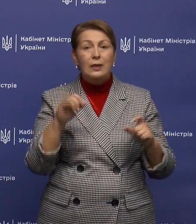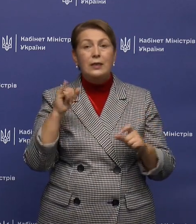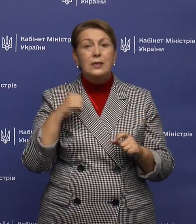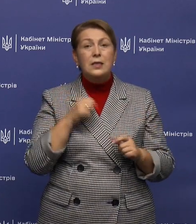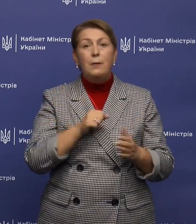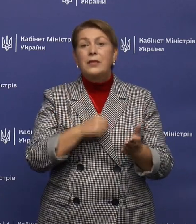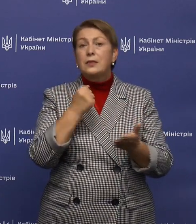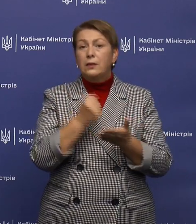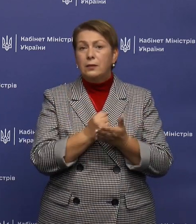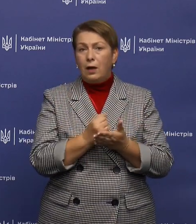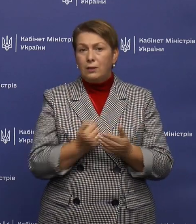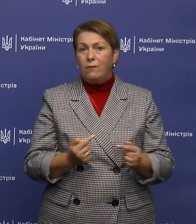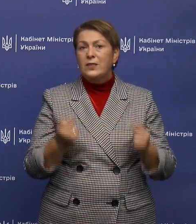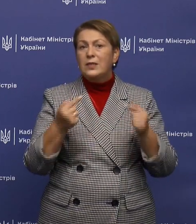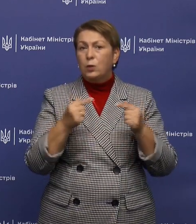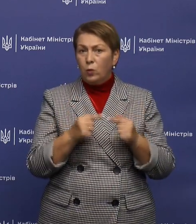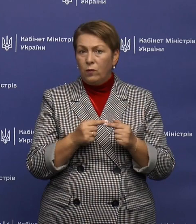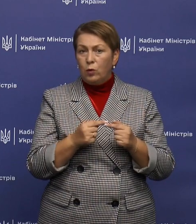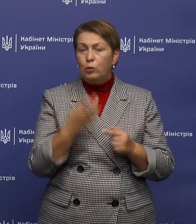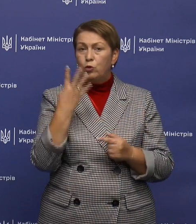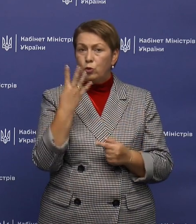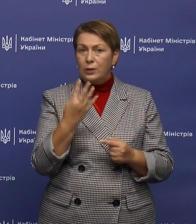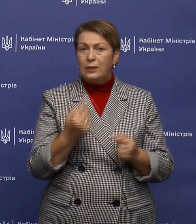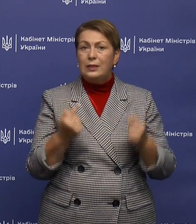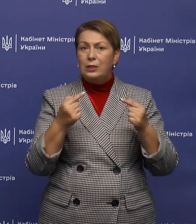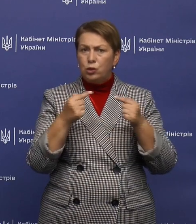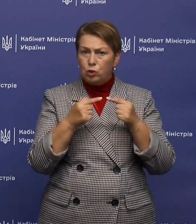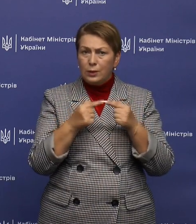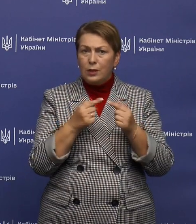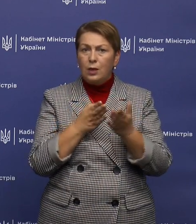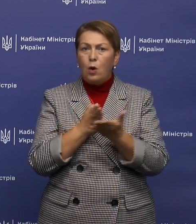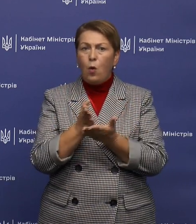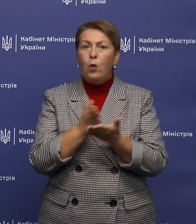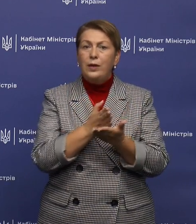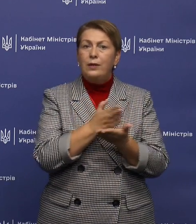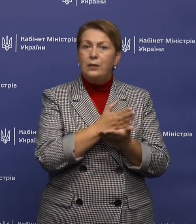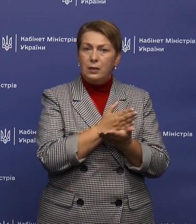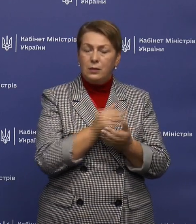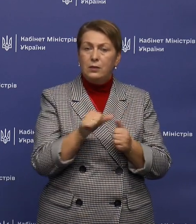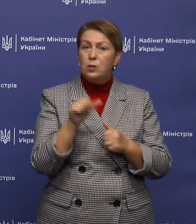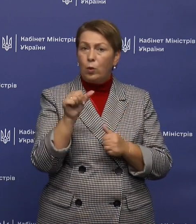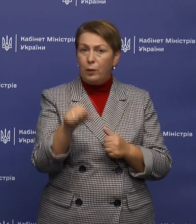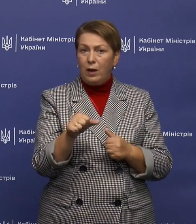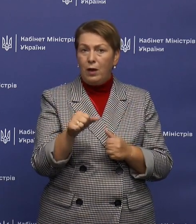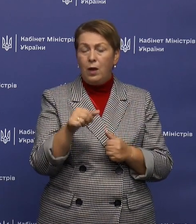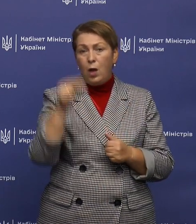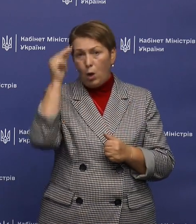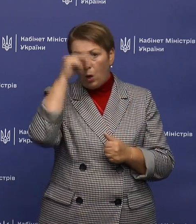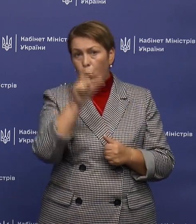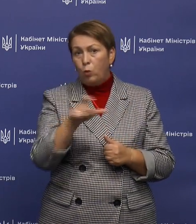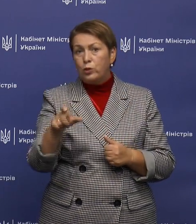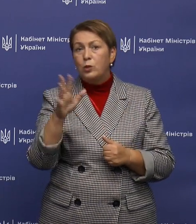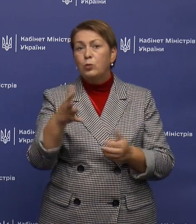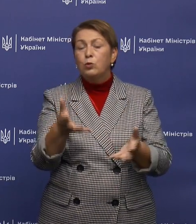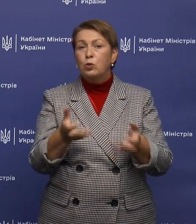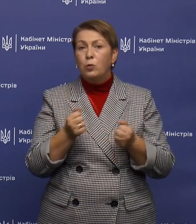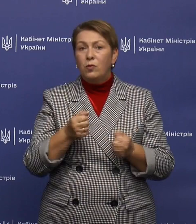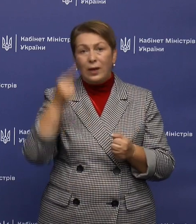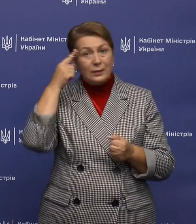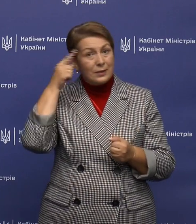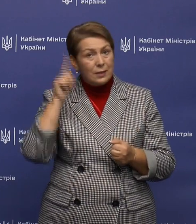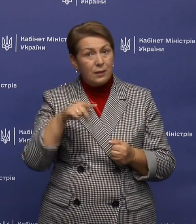стандарт встановлює такі чотири чіткі орієнтири. Зокрема, учні будуть здобувати знання,